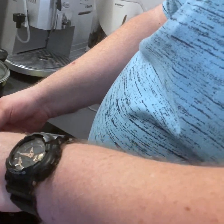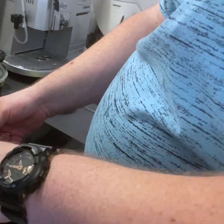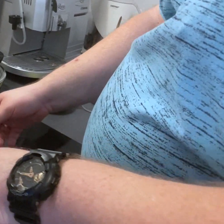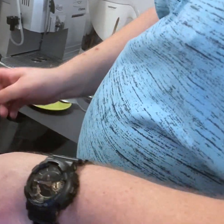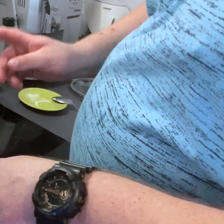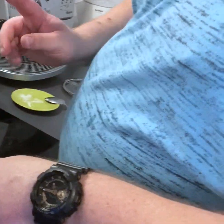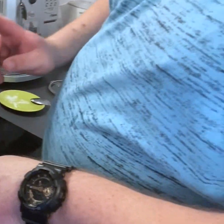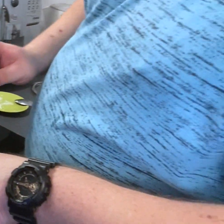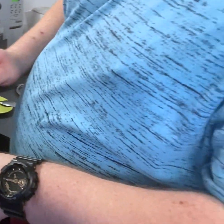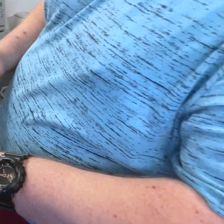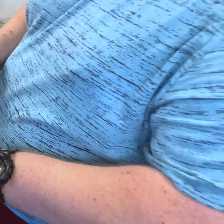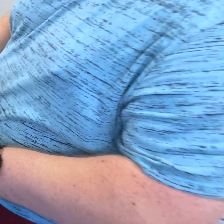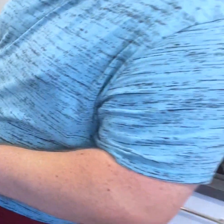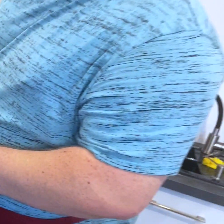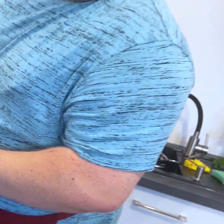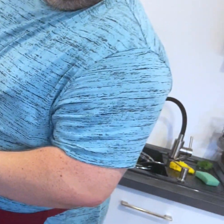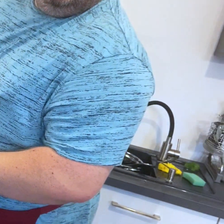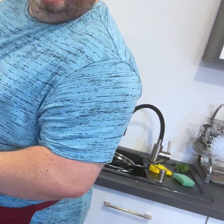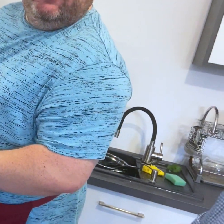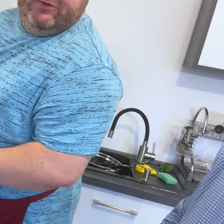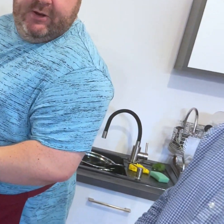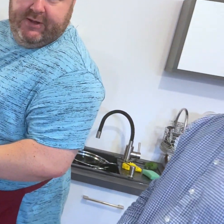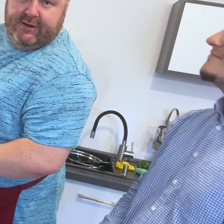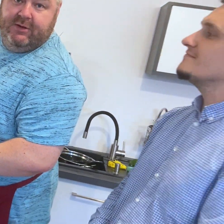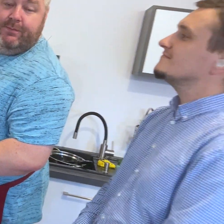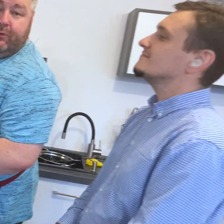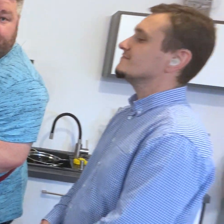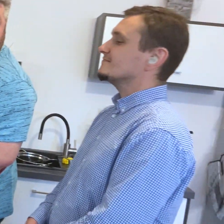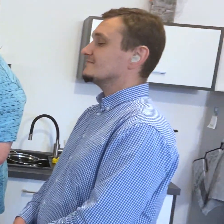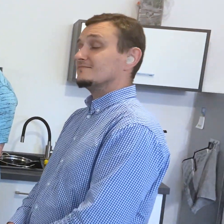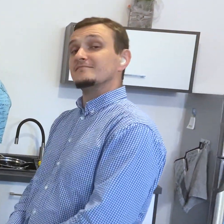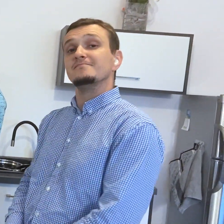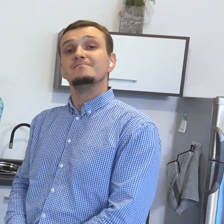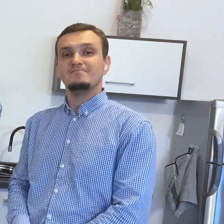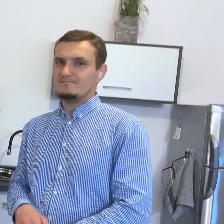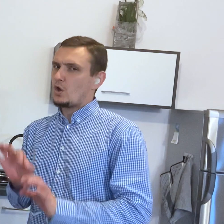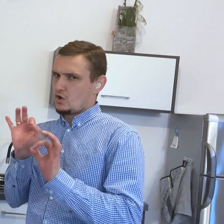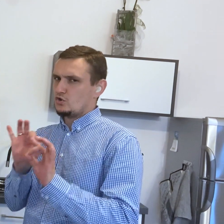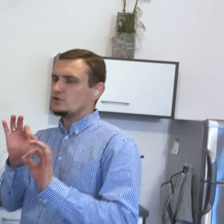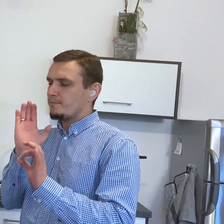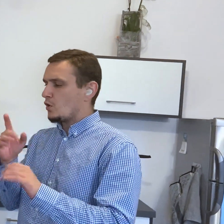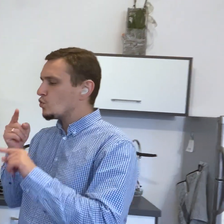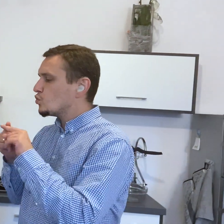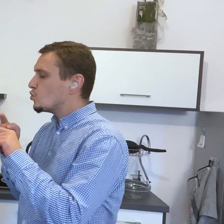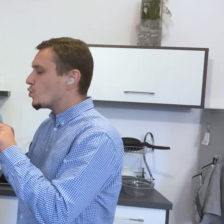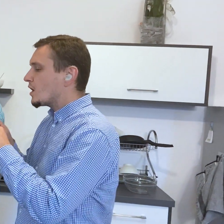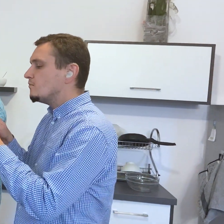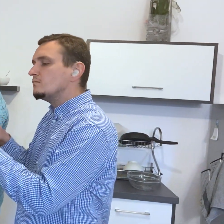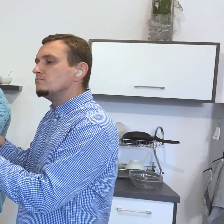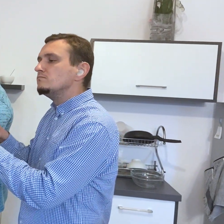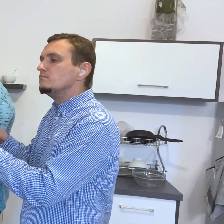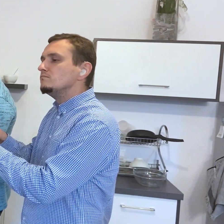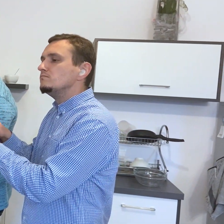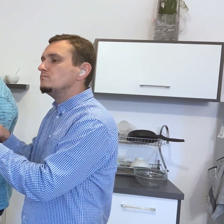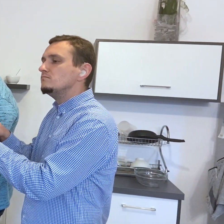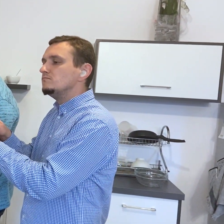Pozostawiam jeszcze na chwilę, żeby się delikatnie pogotowało. I tuńczyk przeszedł śmietaną, śmietana